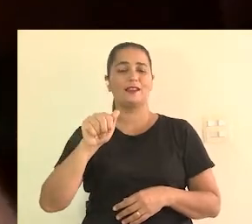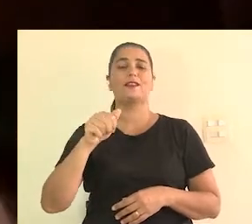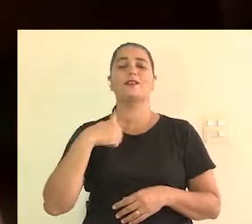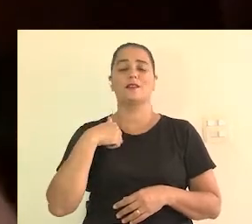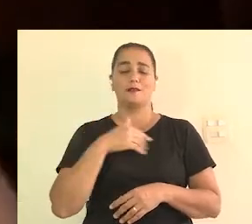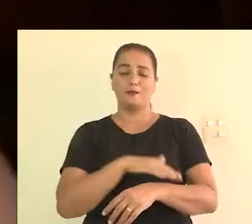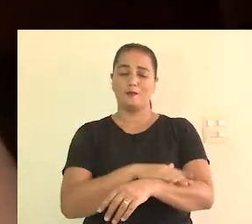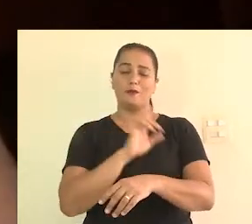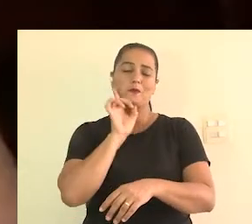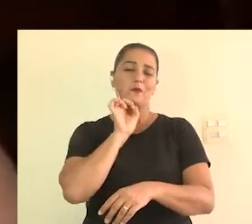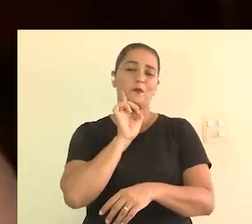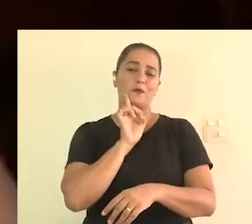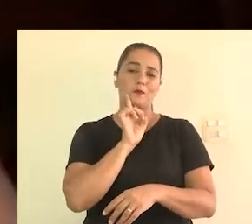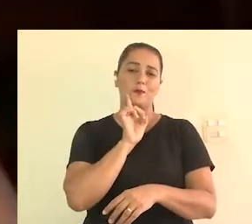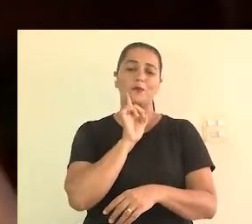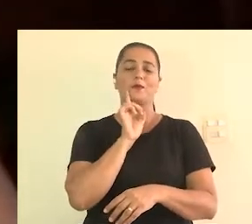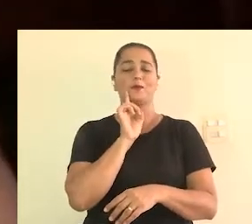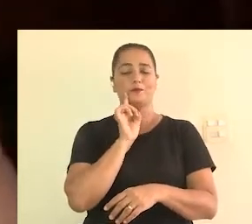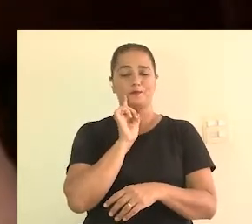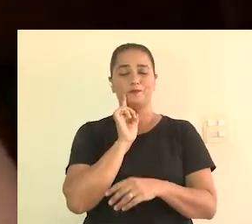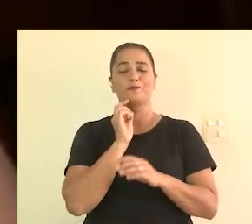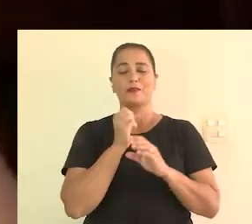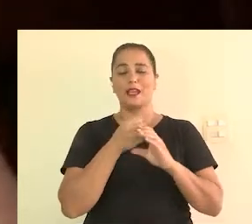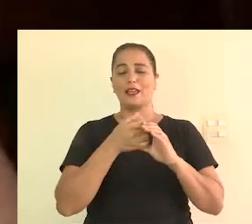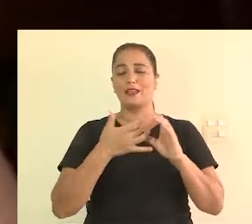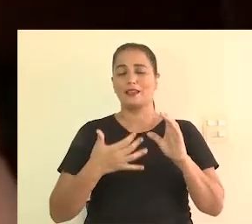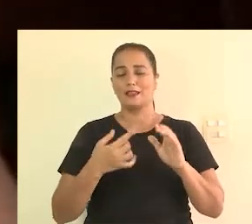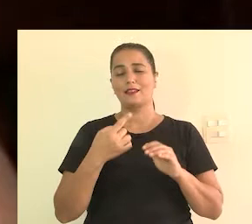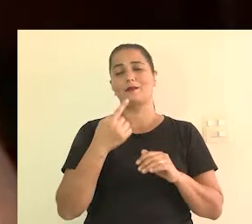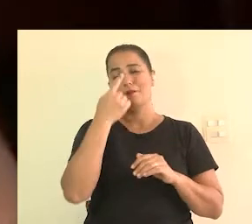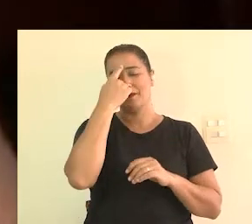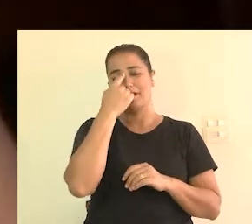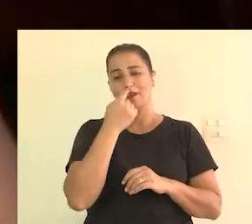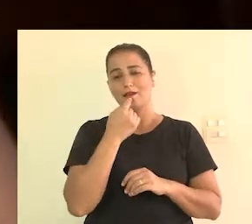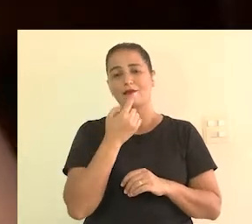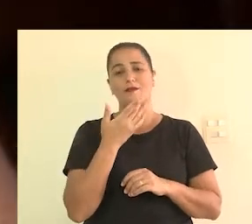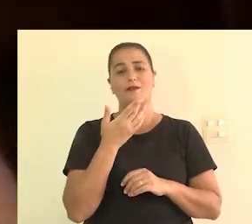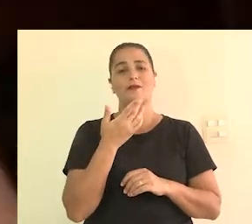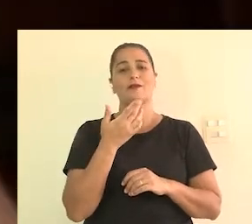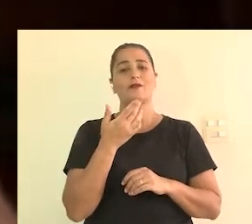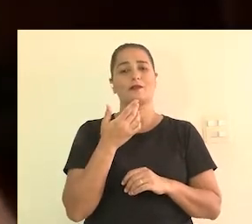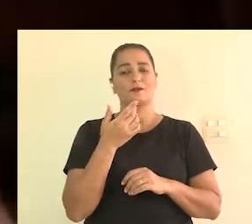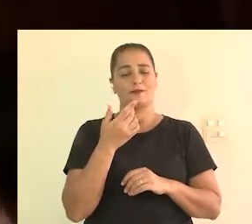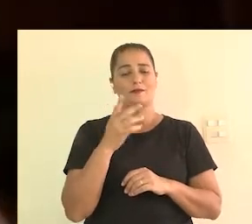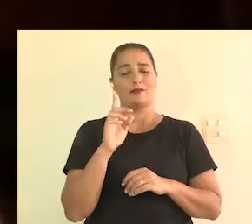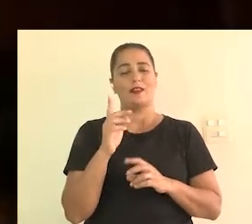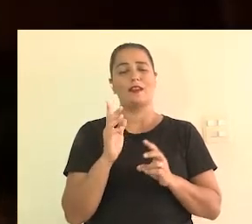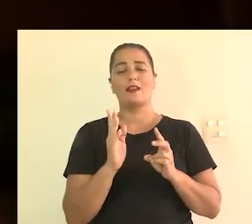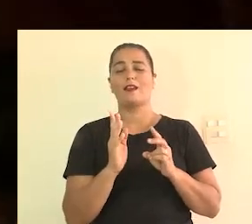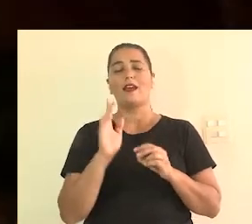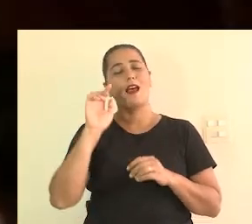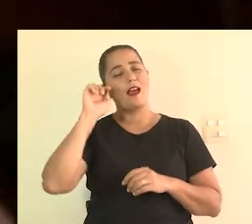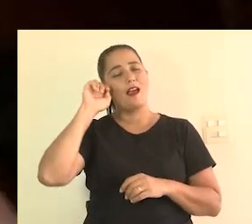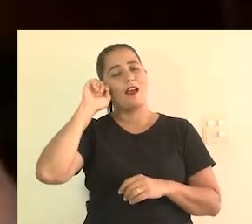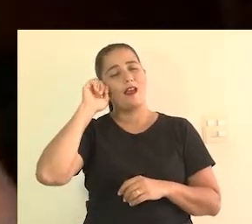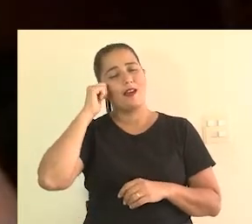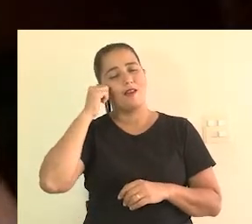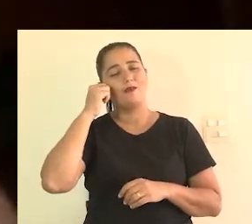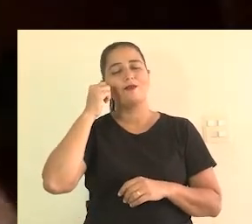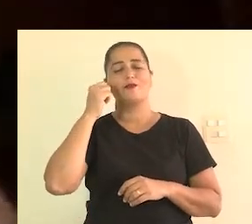mulher de pele morena e tenho características que ressaltam a minha ancestralidade afro-indígena.